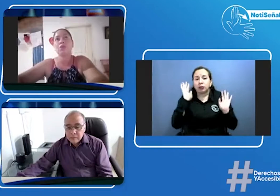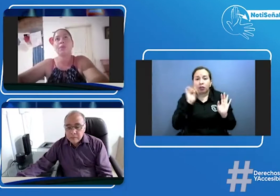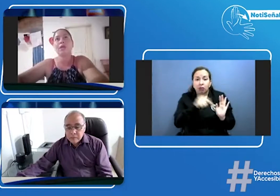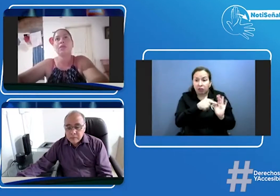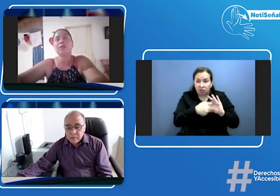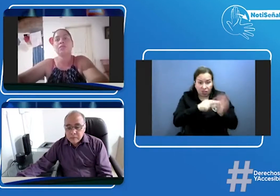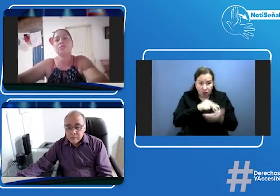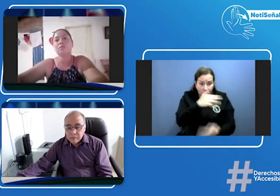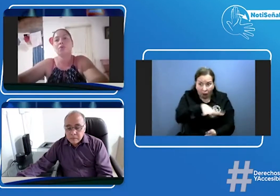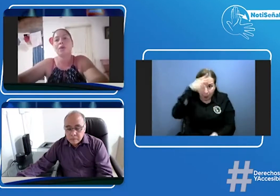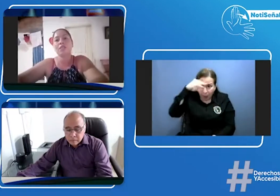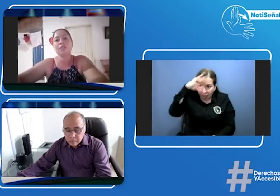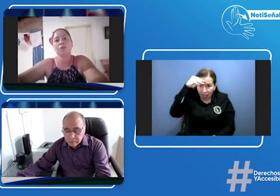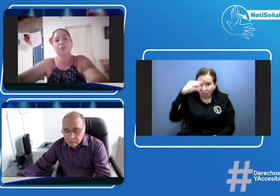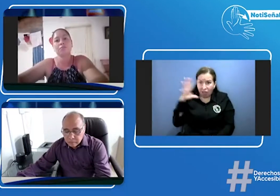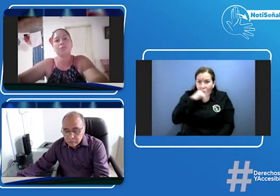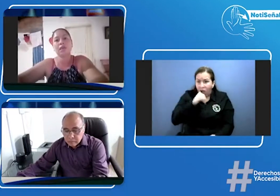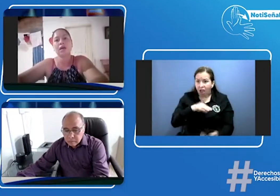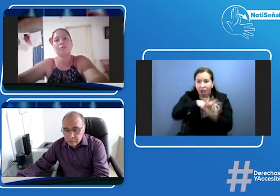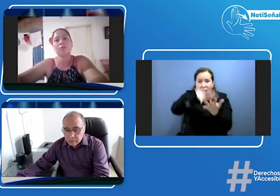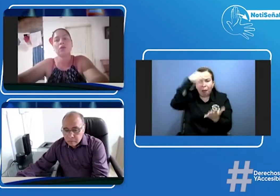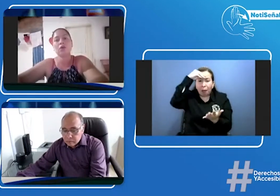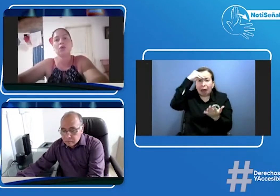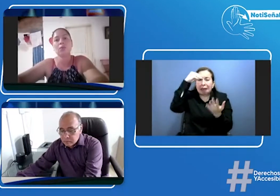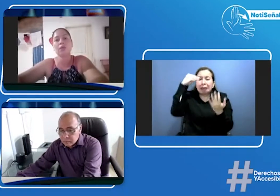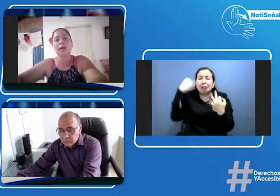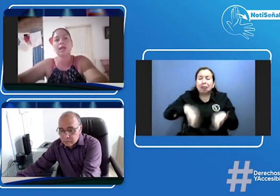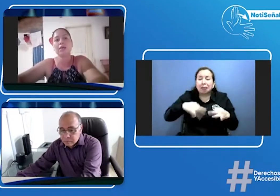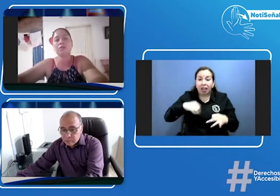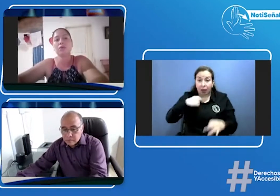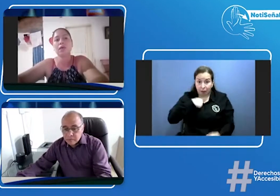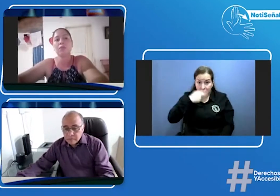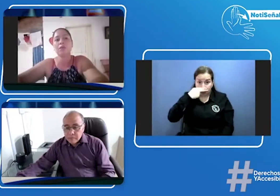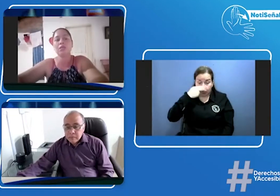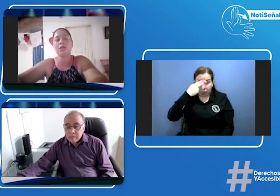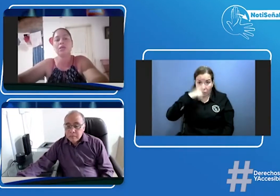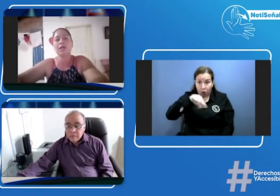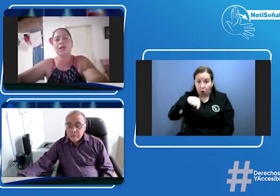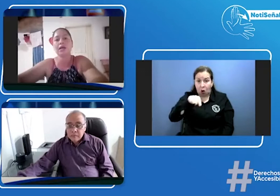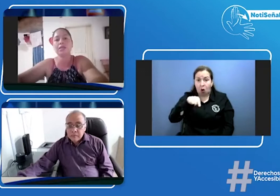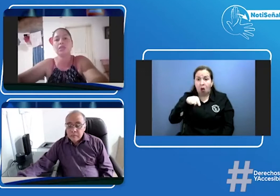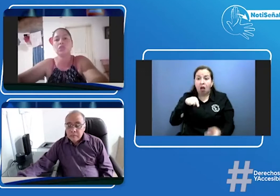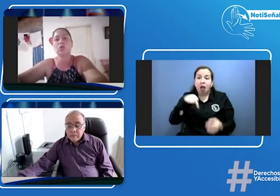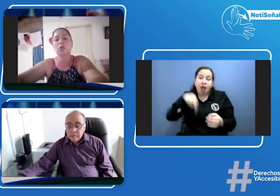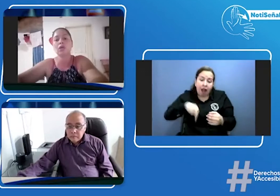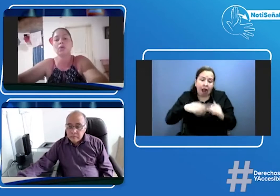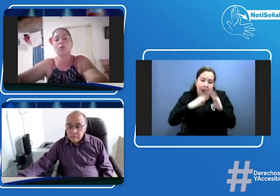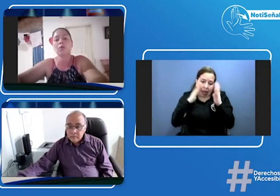aprenden lo básico ya mi hijo como tal esto él pues aquí en la casa yo le coloco